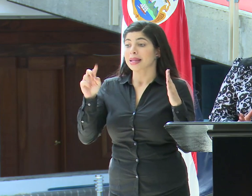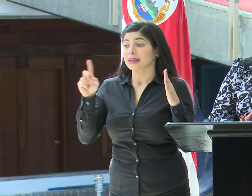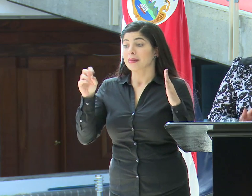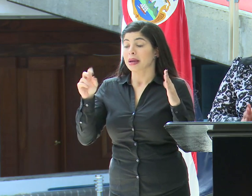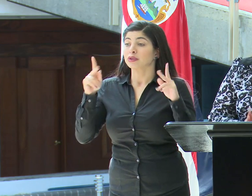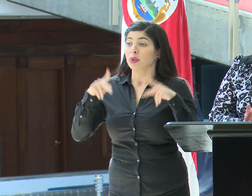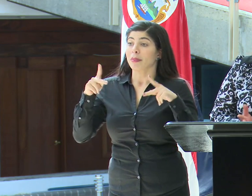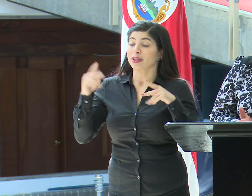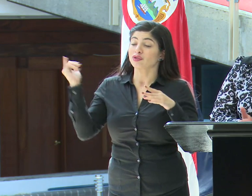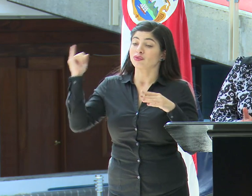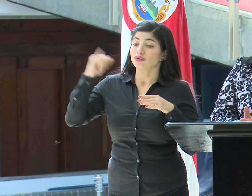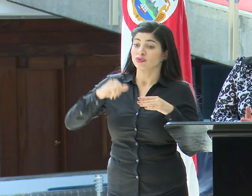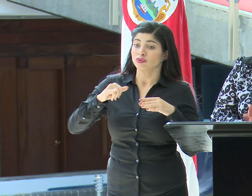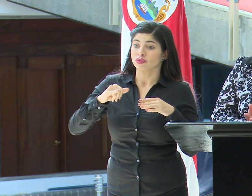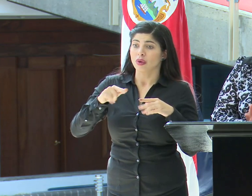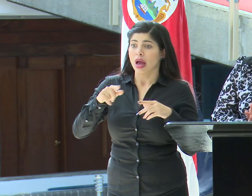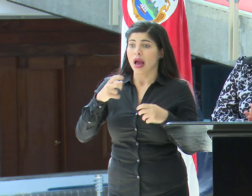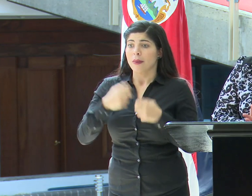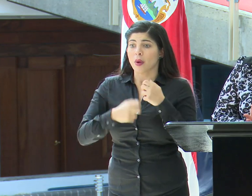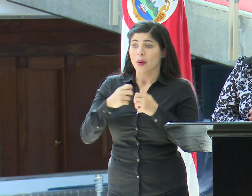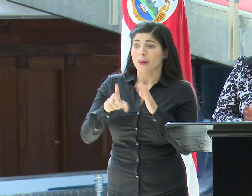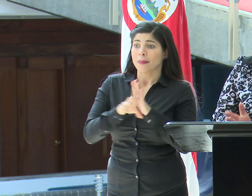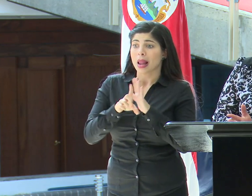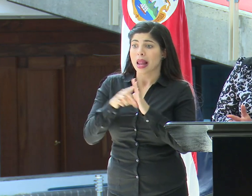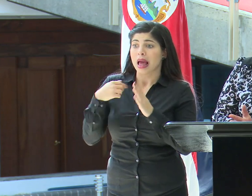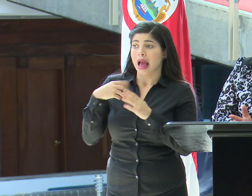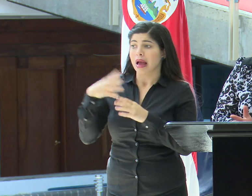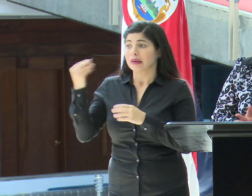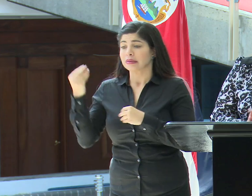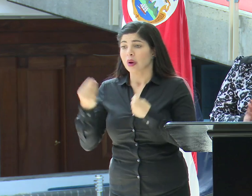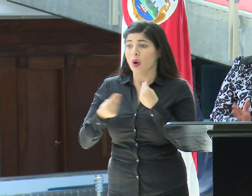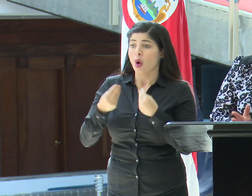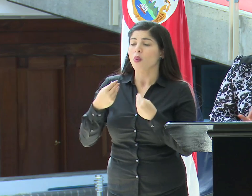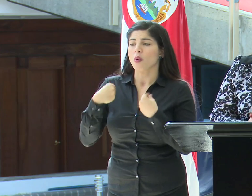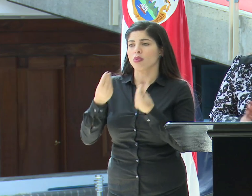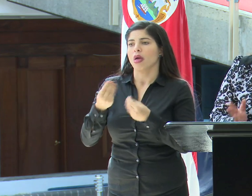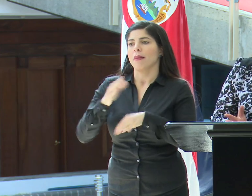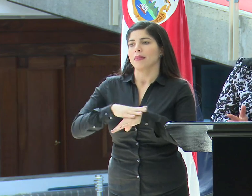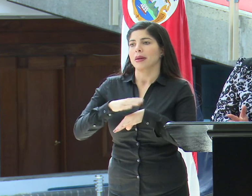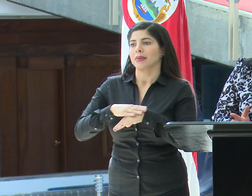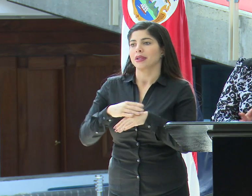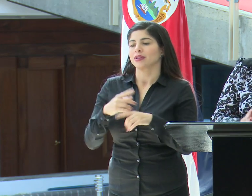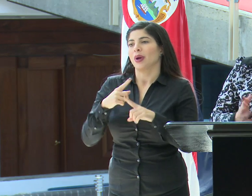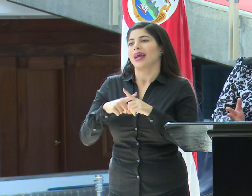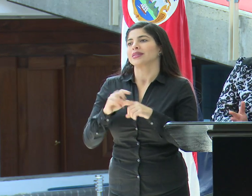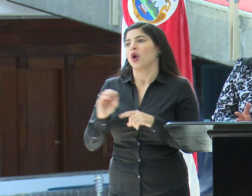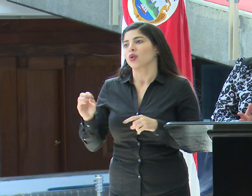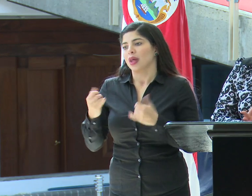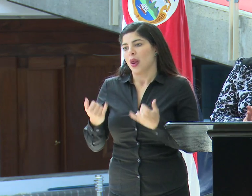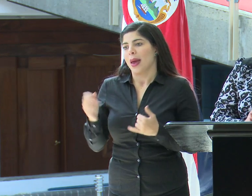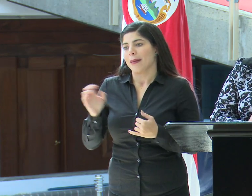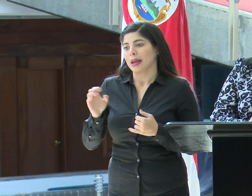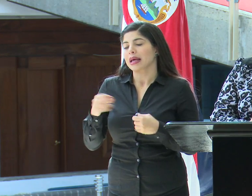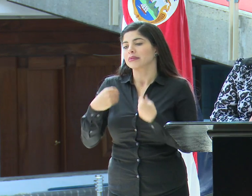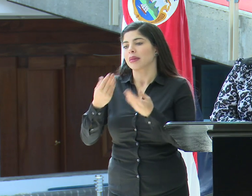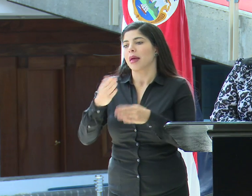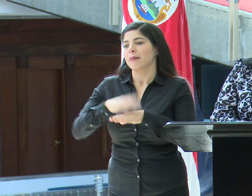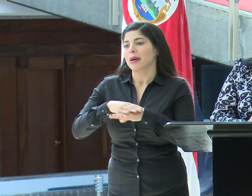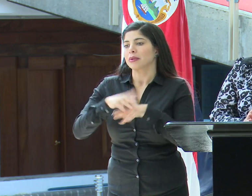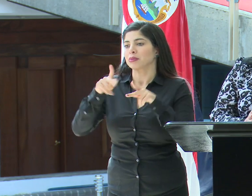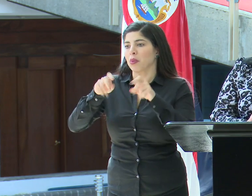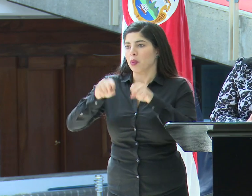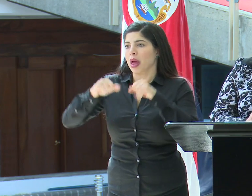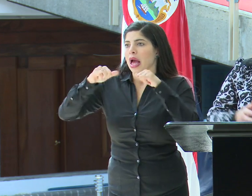problemas de permanencia legal en el territorio nacional. Estamos en un contexto extraordinario de emergencia, así que esta medida se